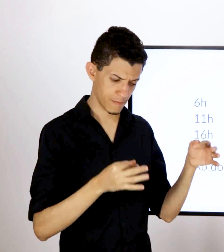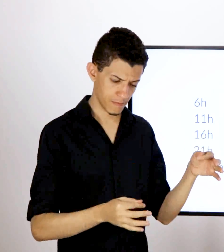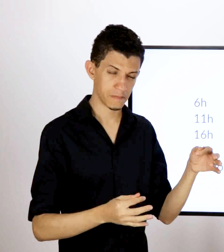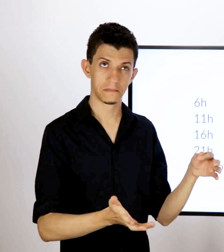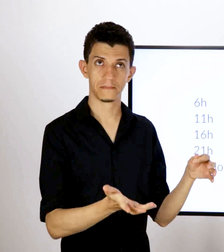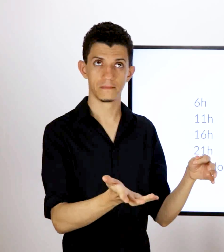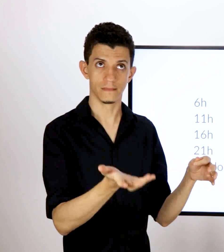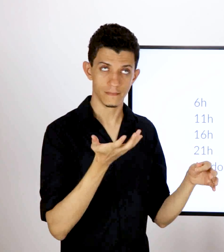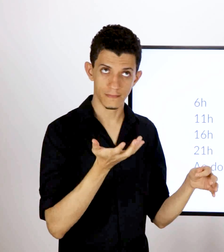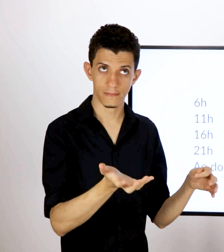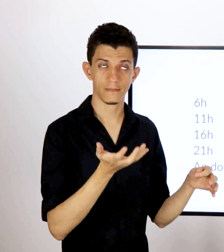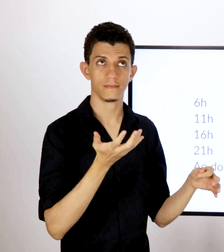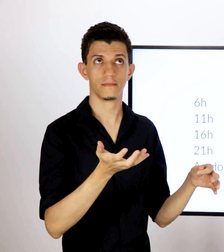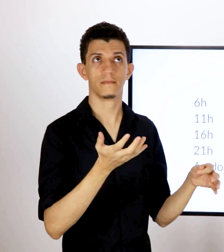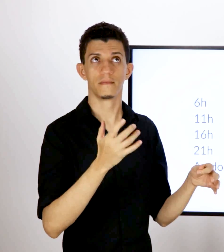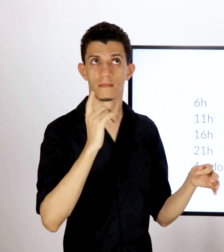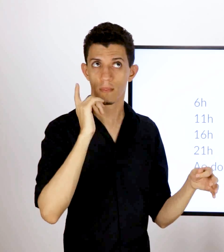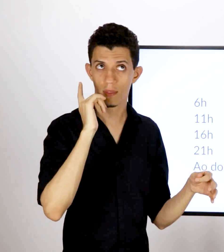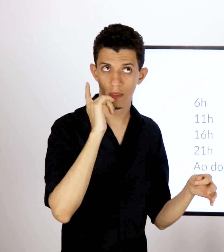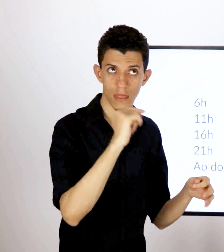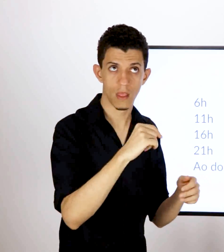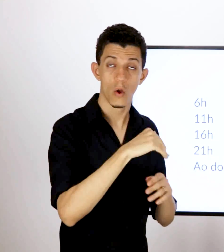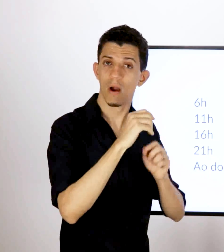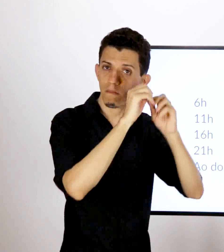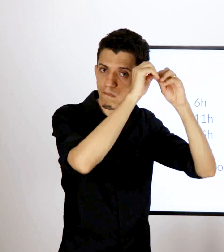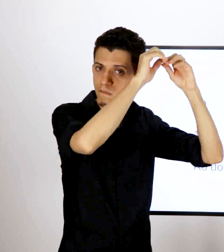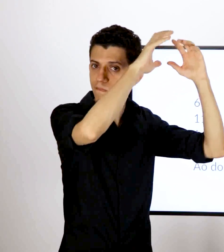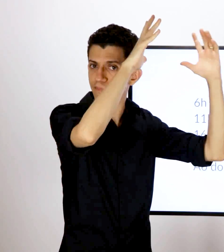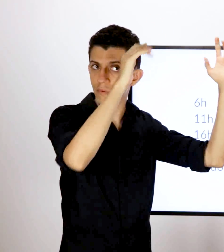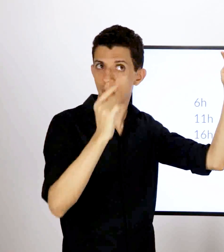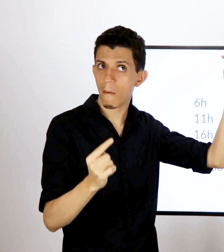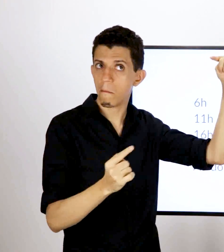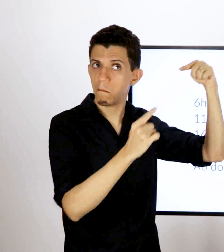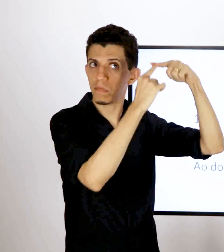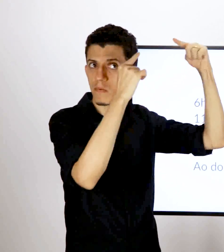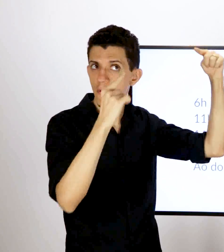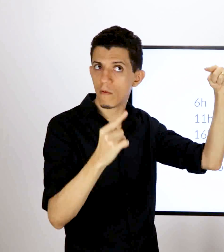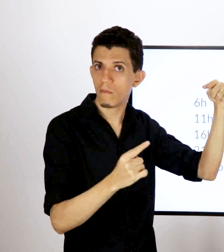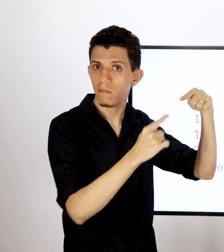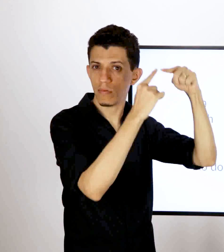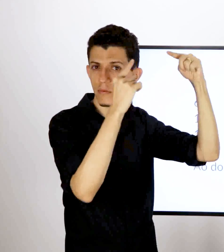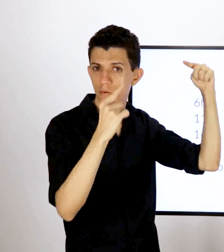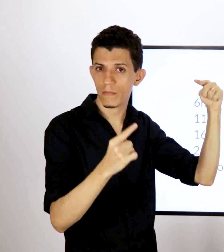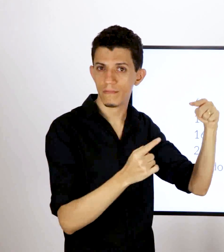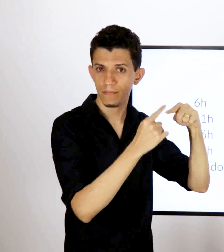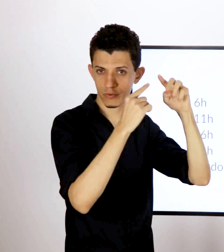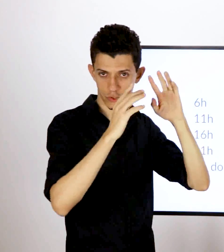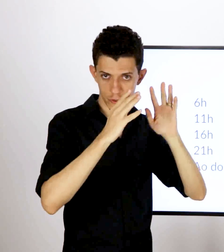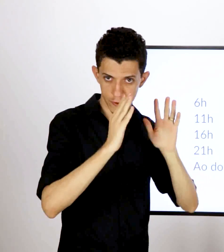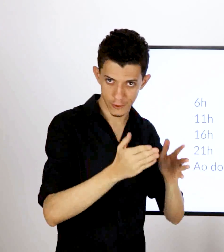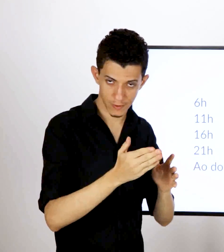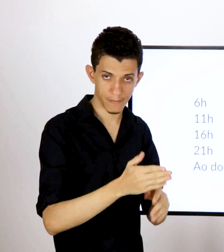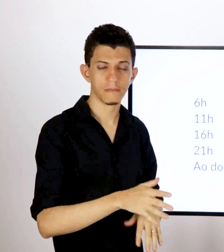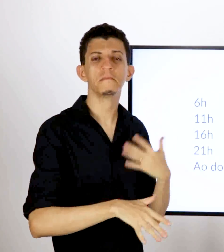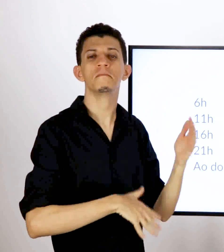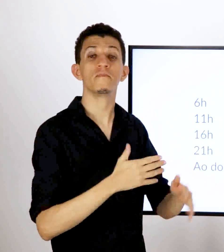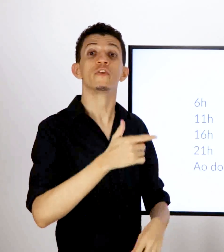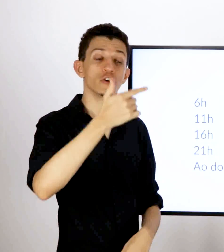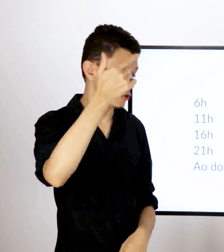exercício, ok? Sempre buscando lembrar daquilo que você tinha sinalizado, associando aquilo que está na sua mente